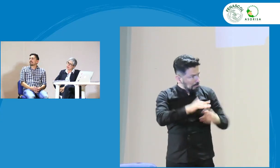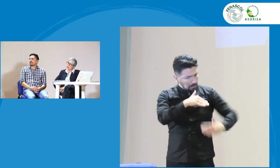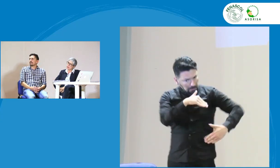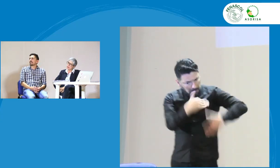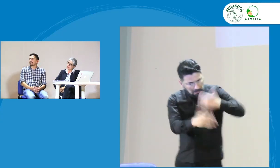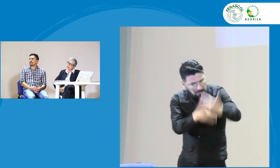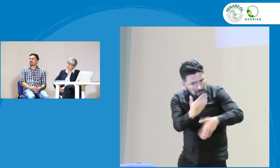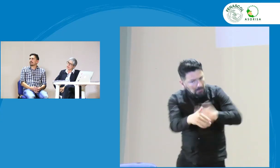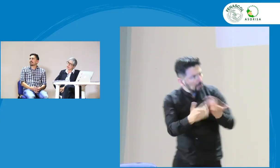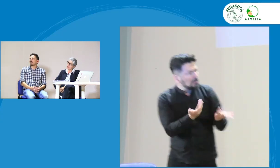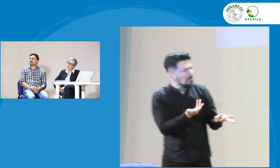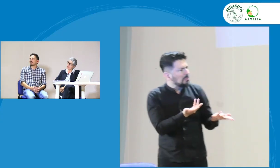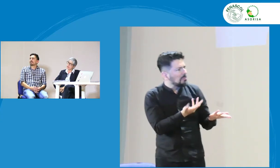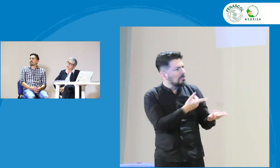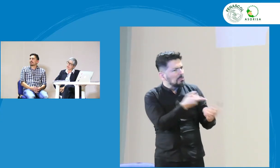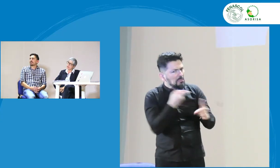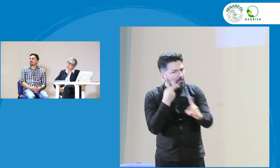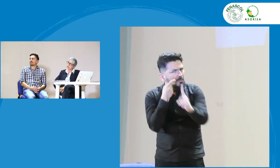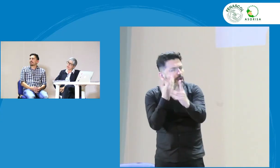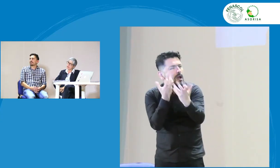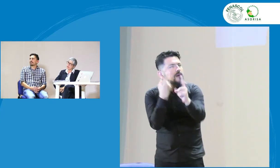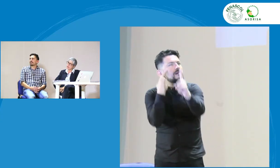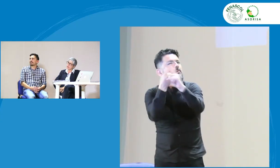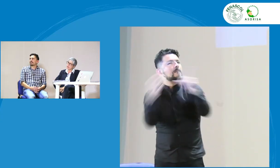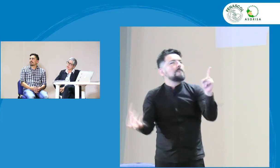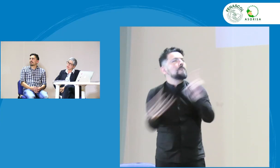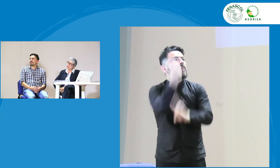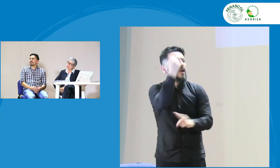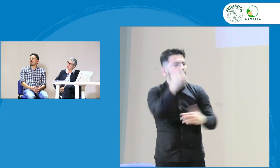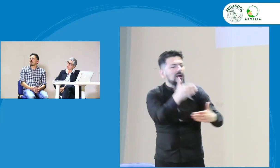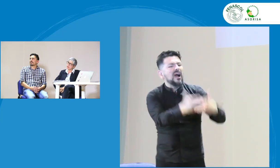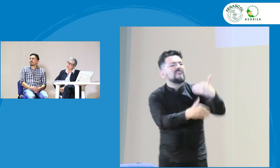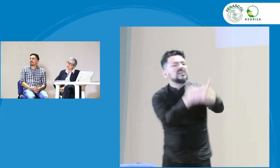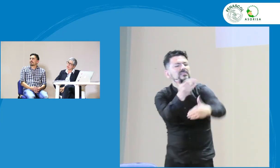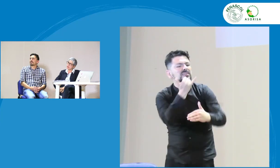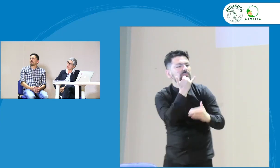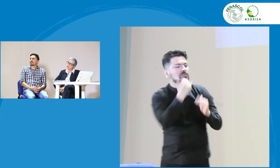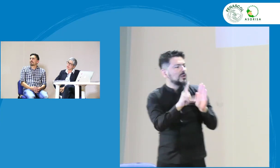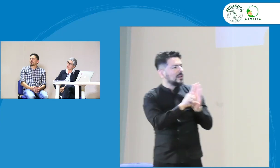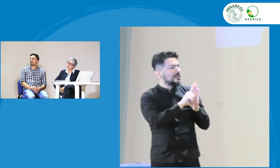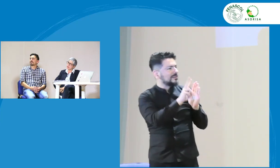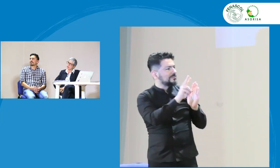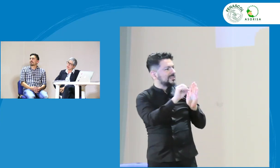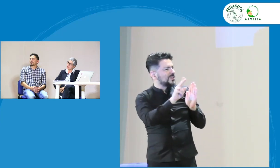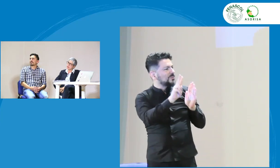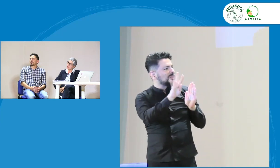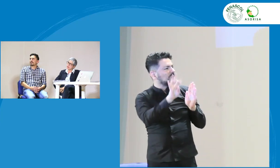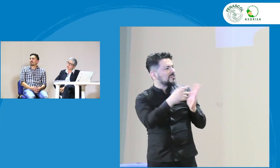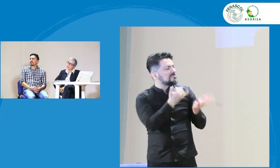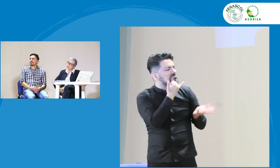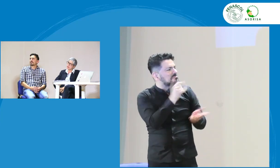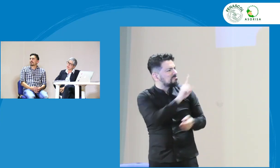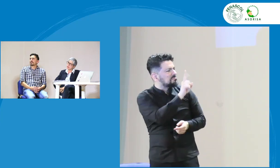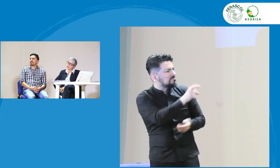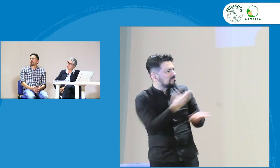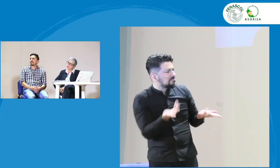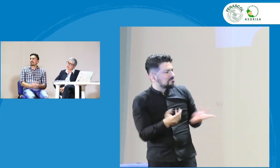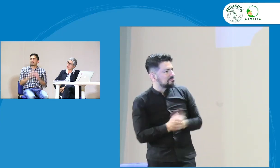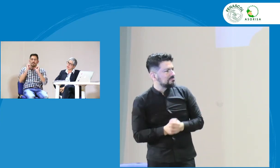desde como institución gubernamental, ¿qué proceso vienen adelantando y cuál es el